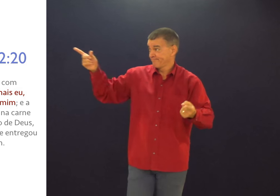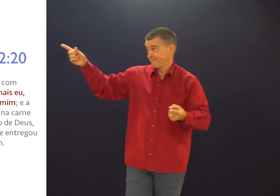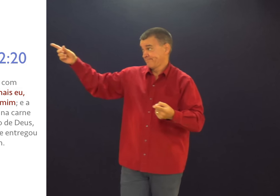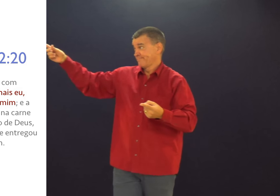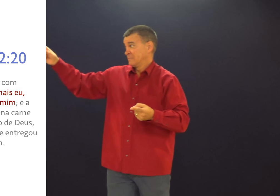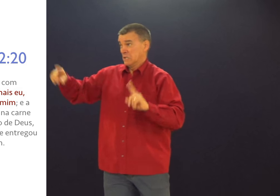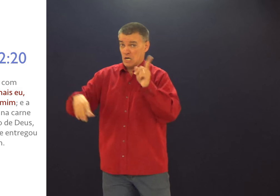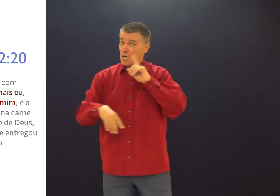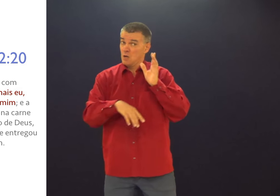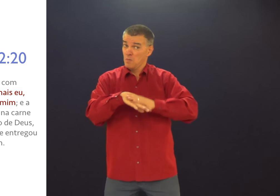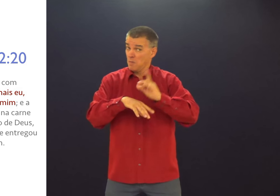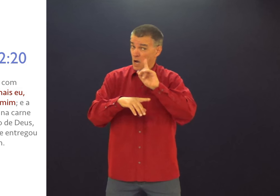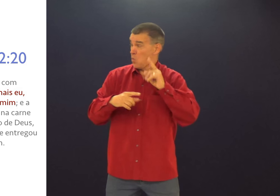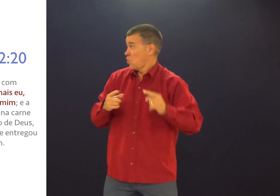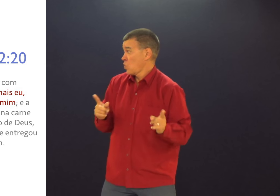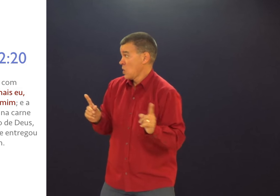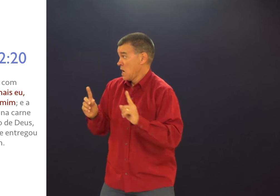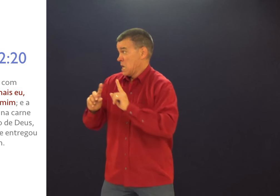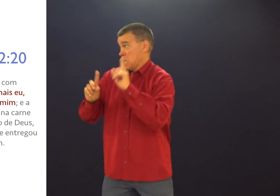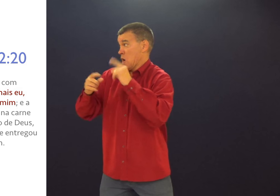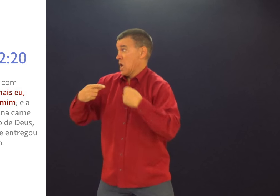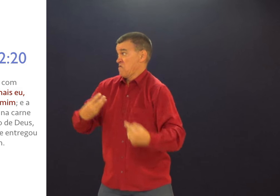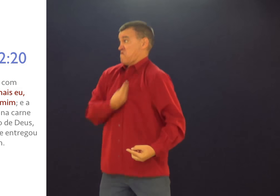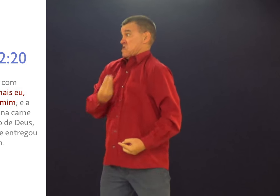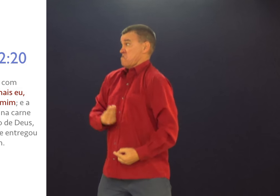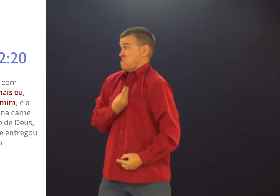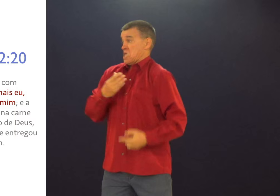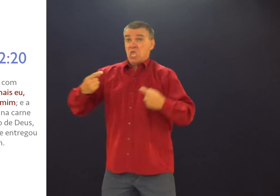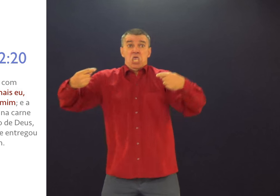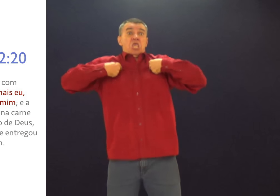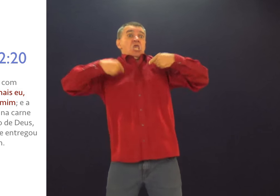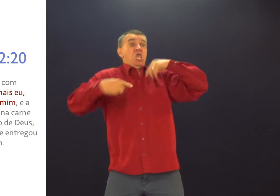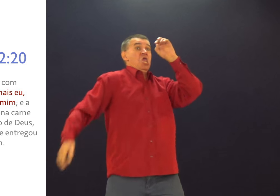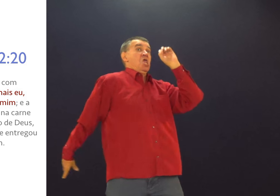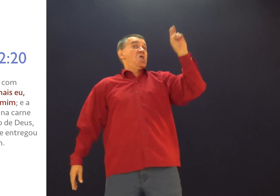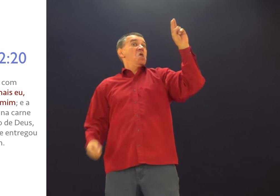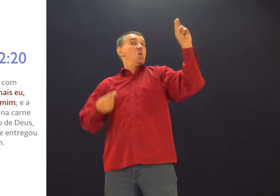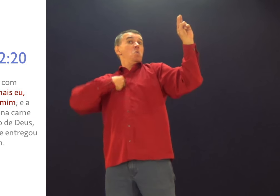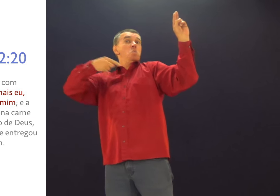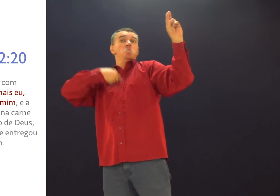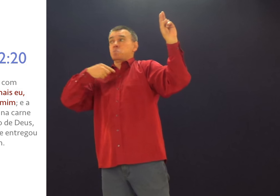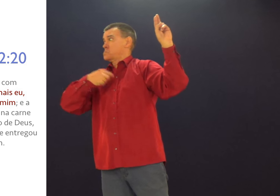Mas olha só, não vivo mas eu, mas Cristo vive em mim.